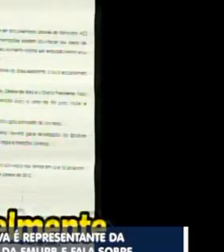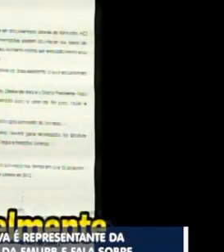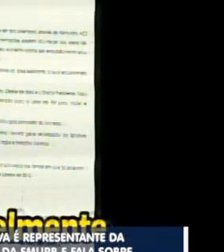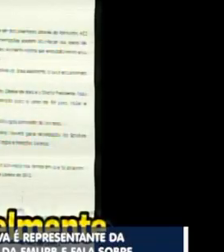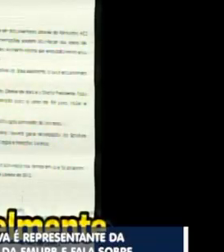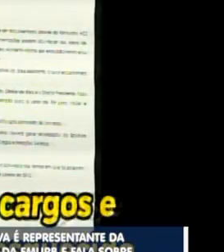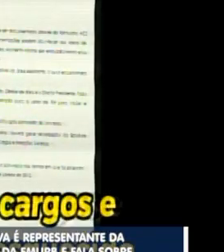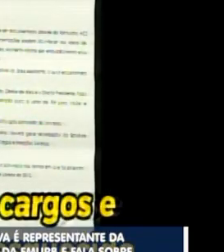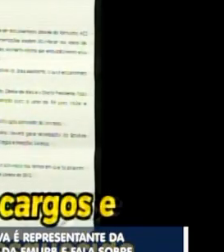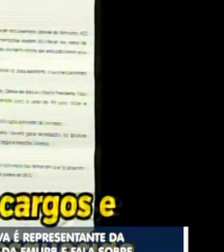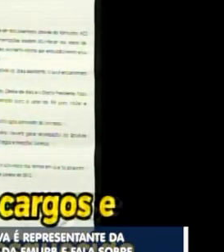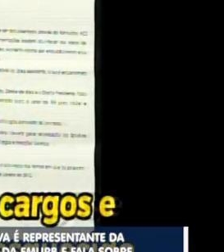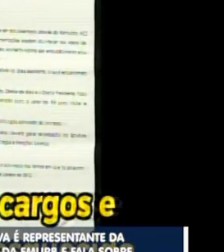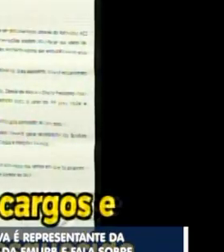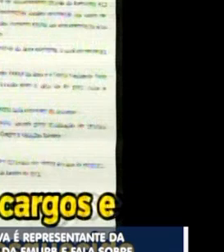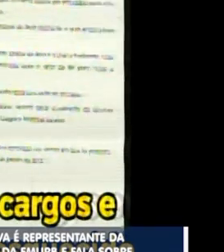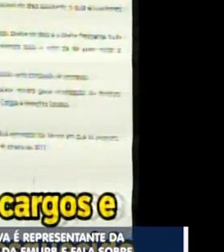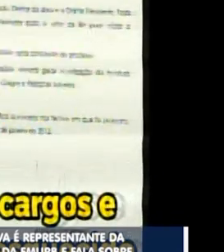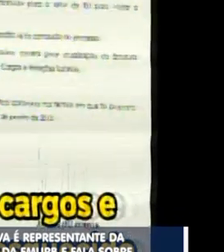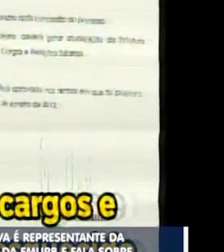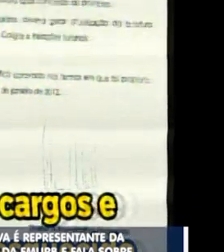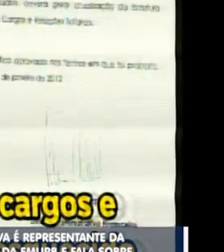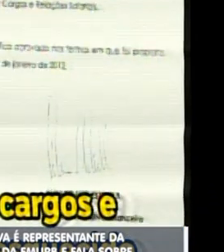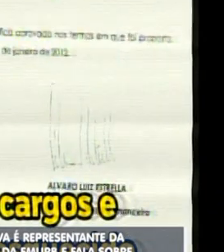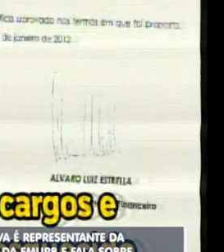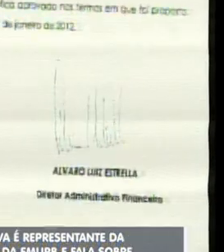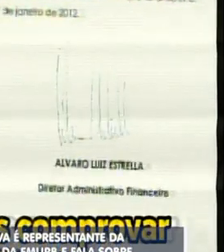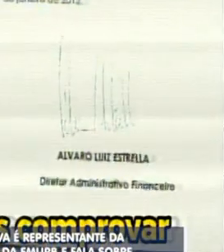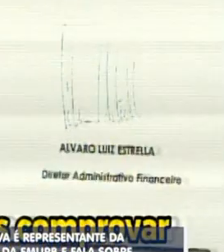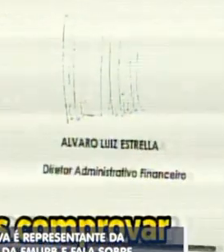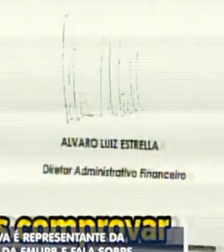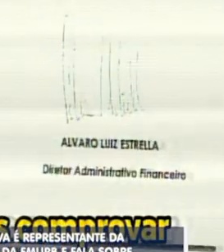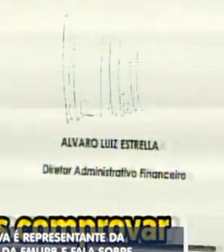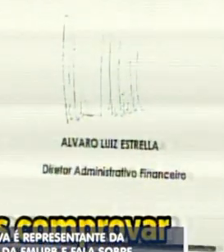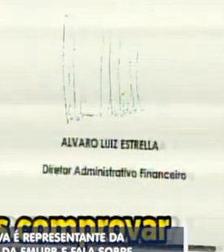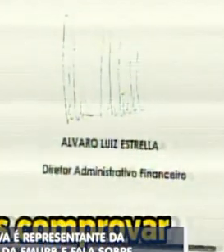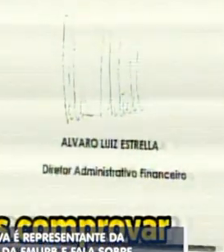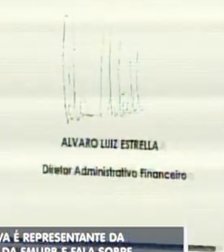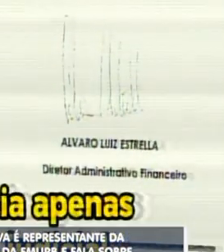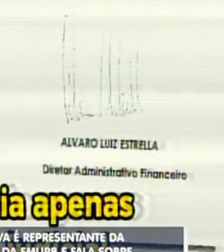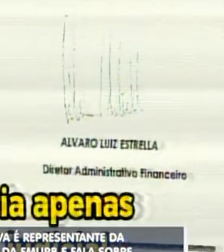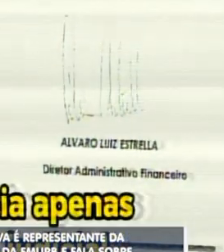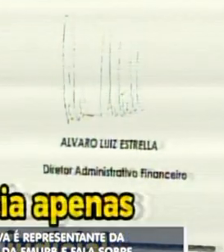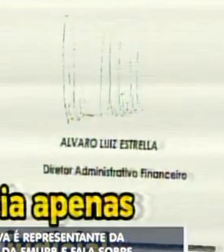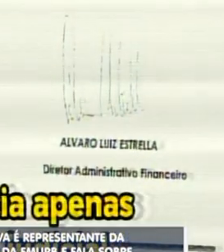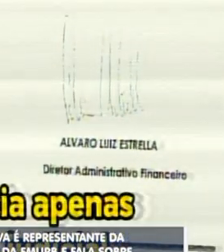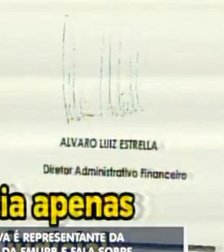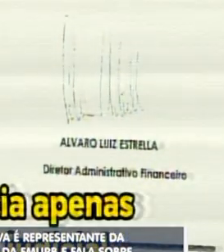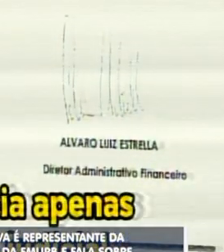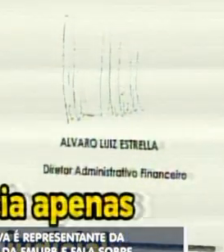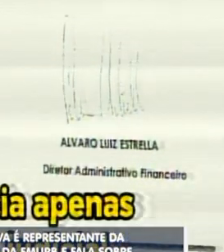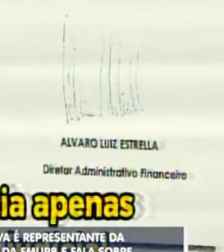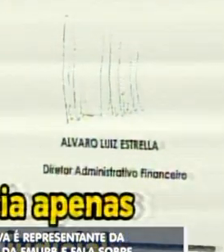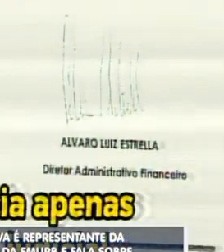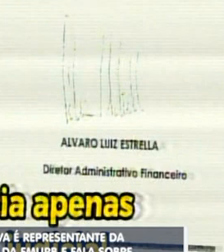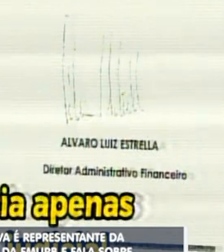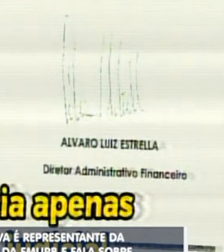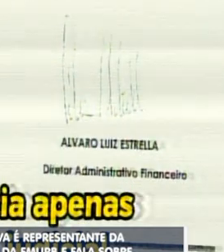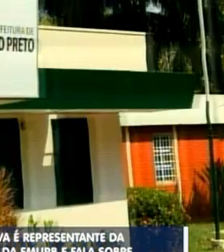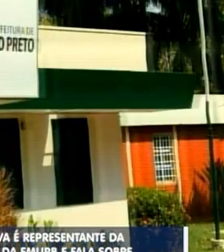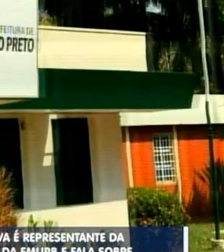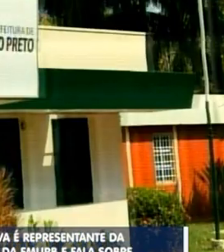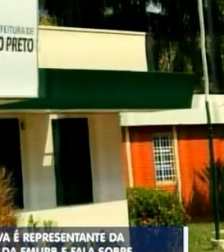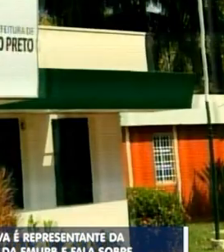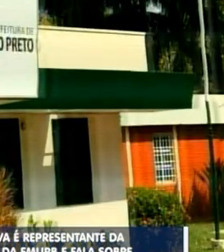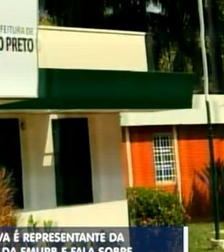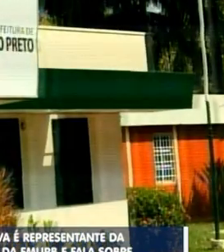Lamentavelmente, o plano de cargos e salários foi esquecido e conseguimos comprovar sua existência apenas após ação judicial.